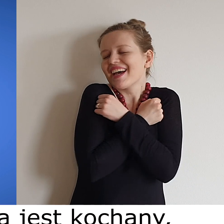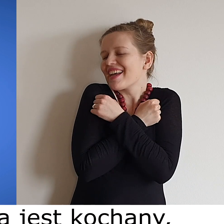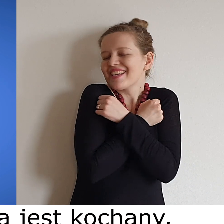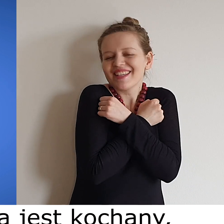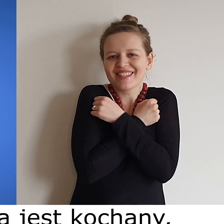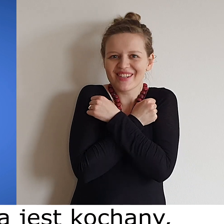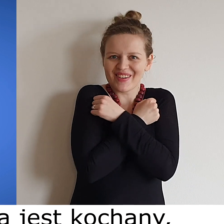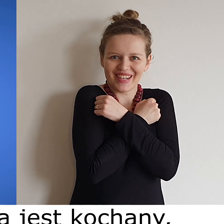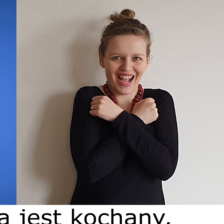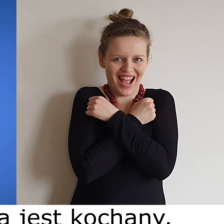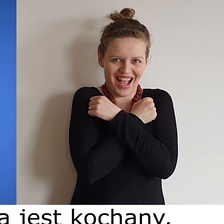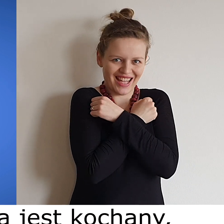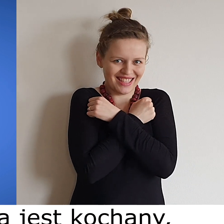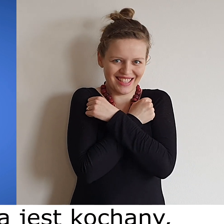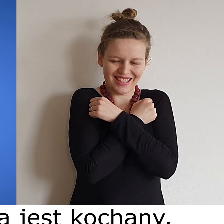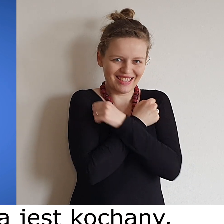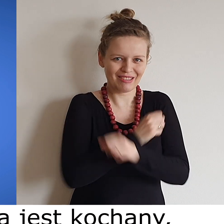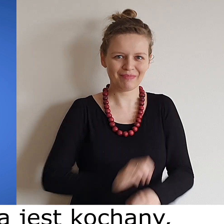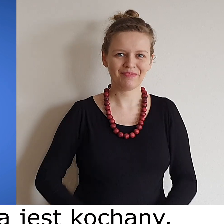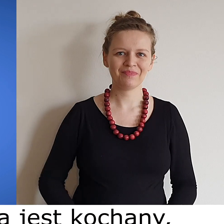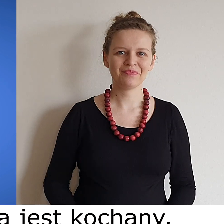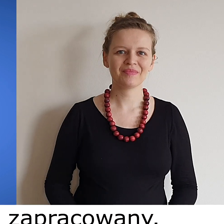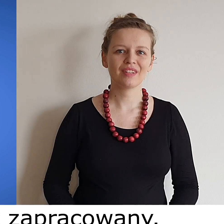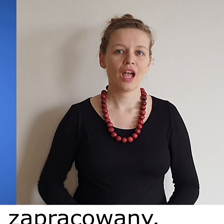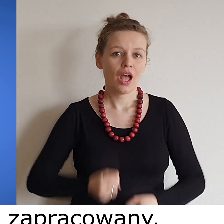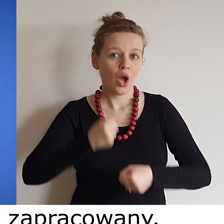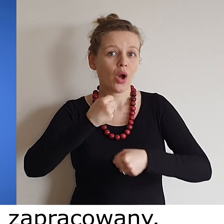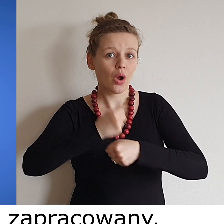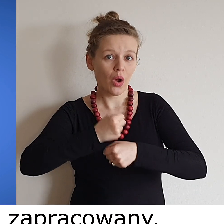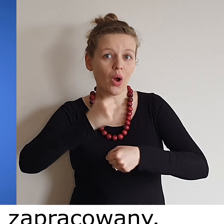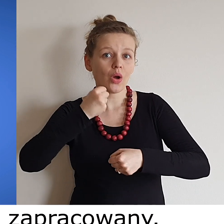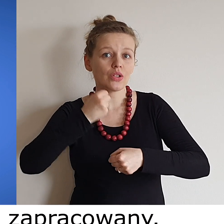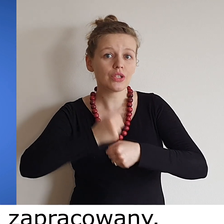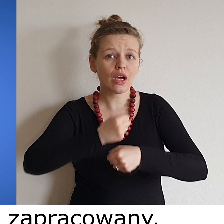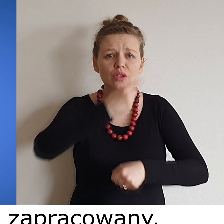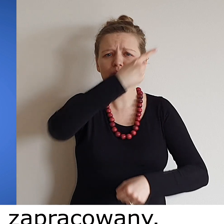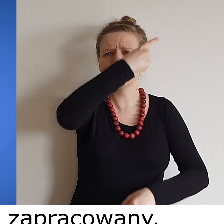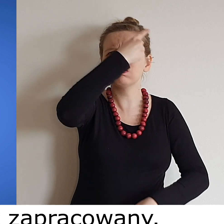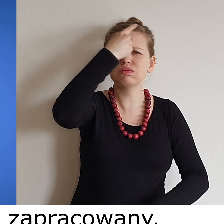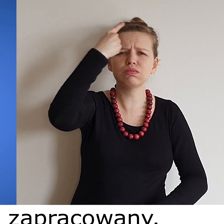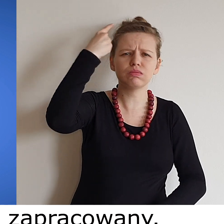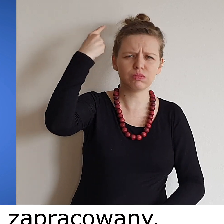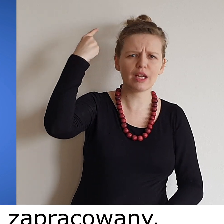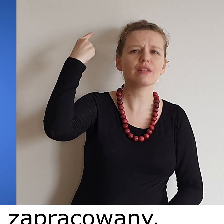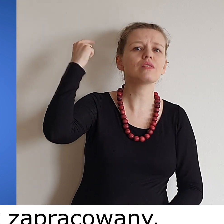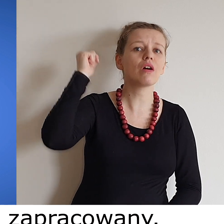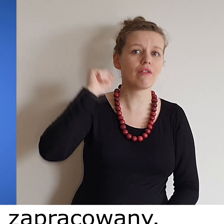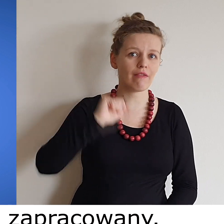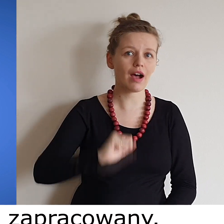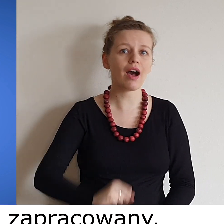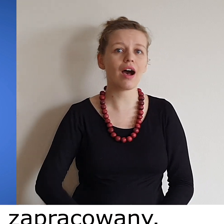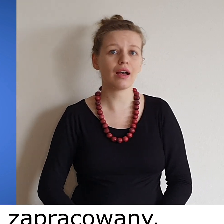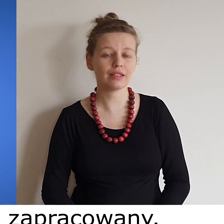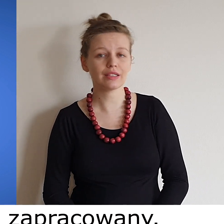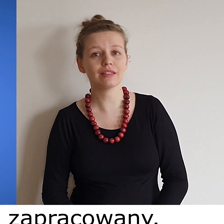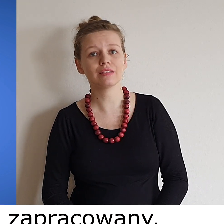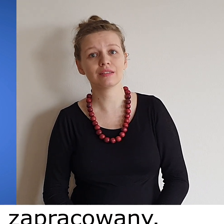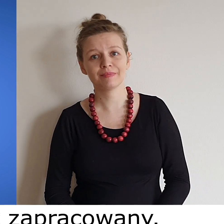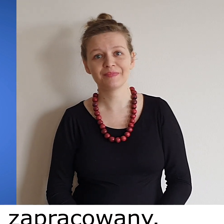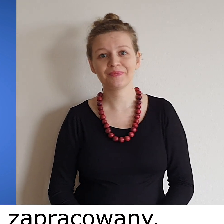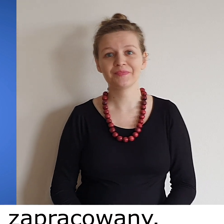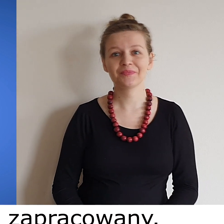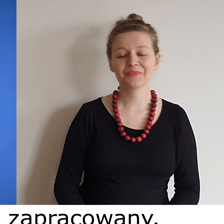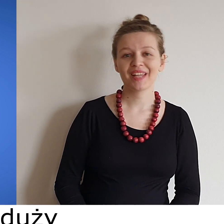tata jest kochany Chociaż tak zapracowany